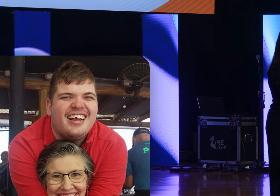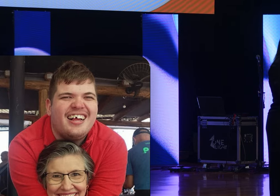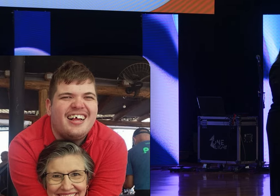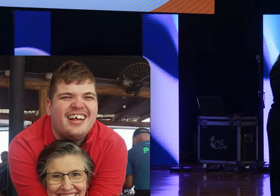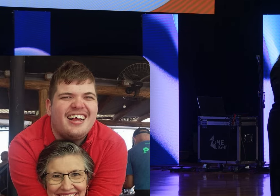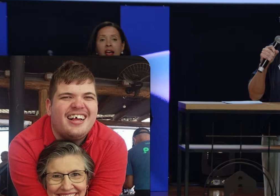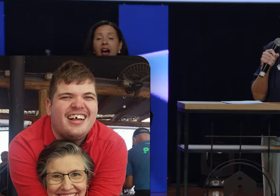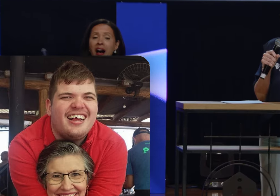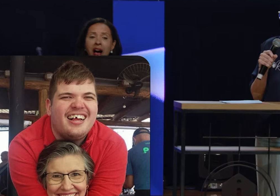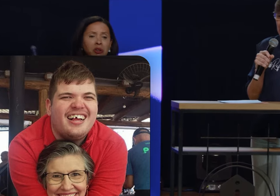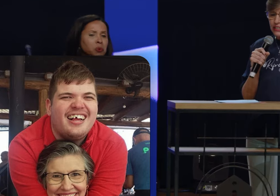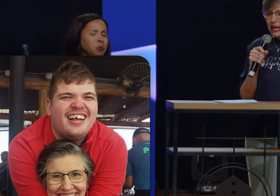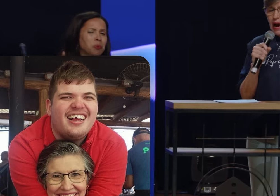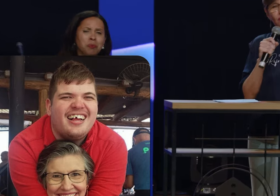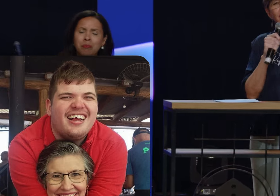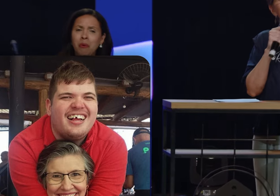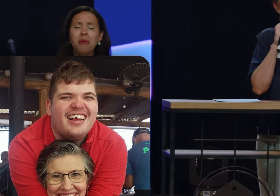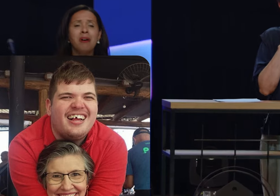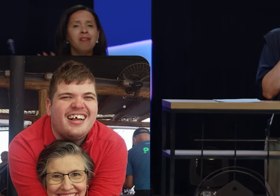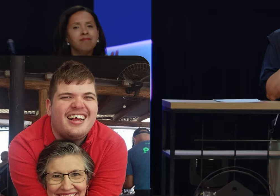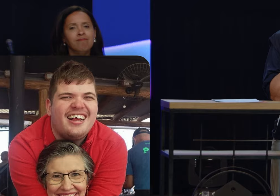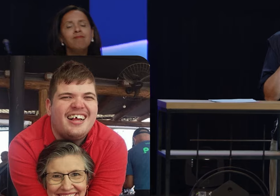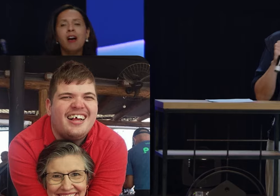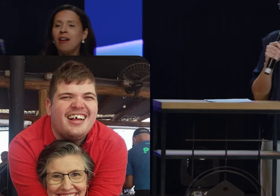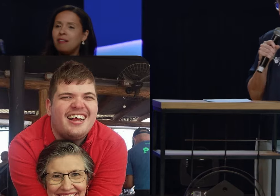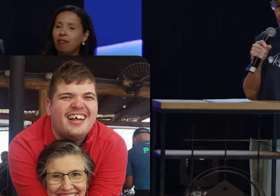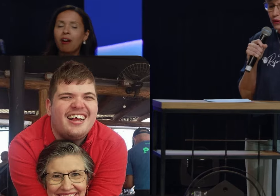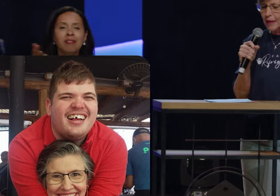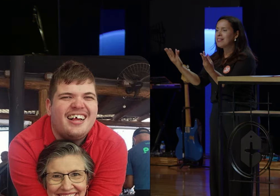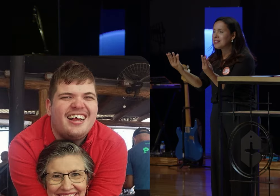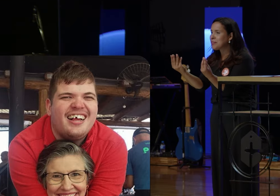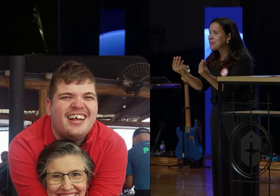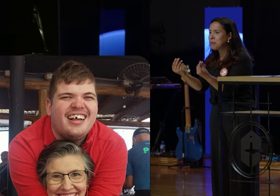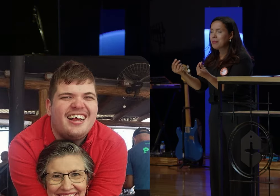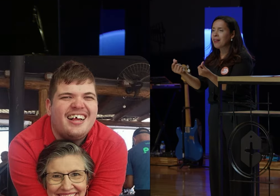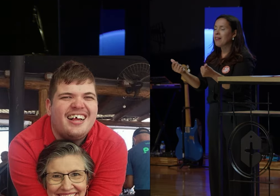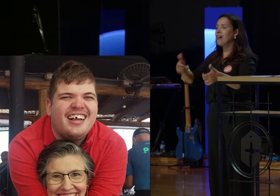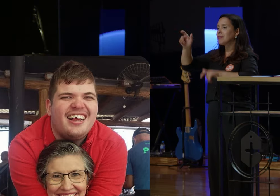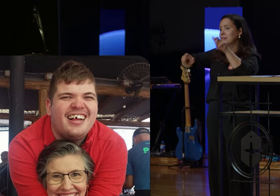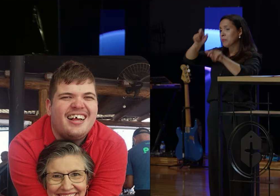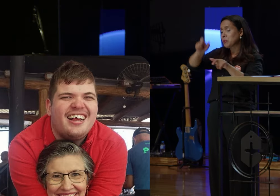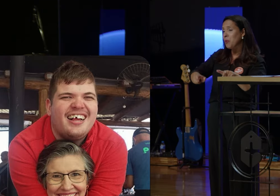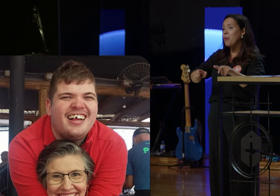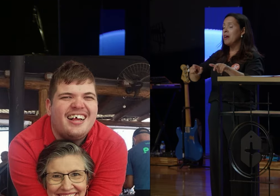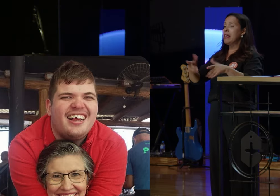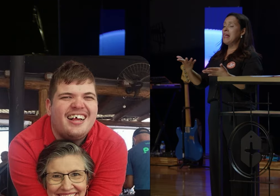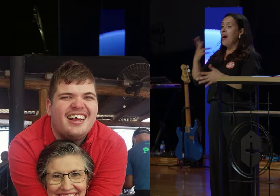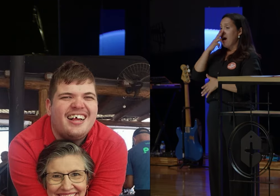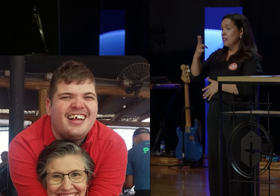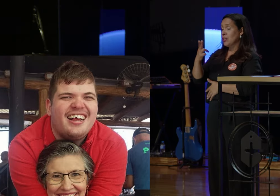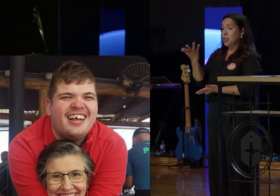falta muitas vezes sensibilidade, às vezes despreparo diante de comportamentos que são confundidos com falta de